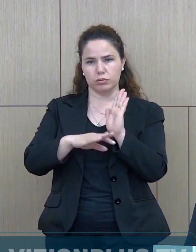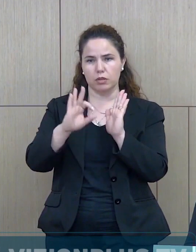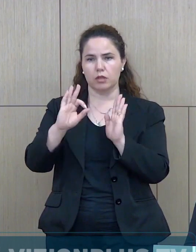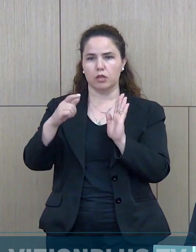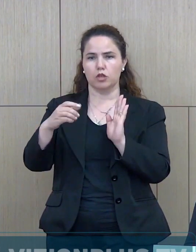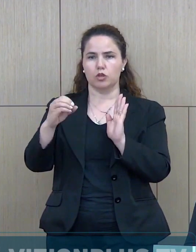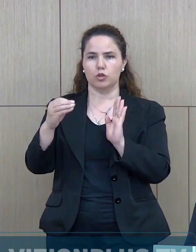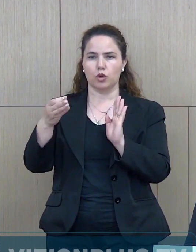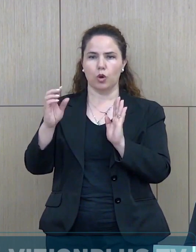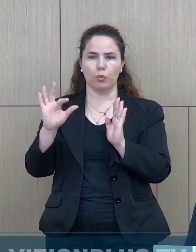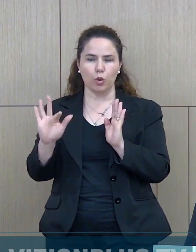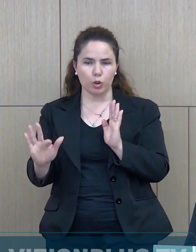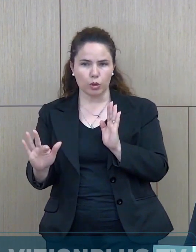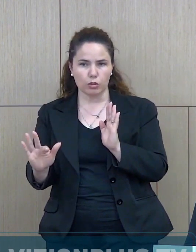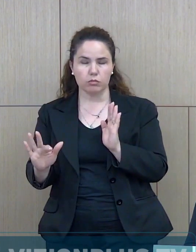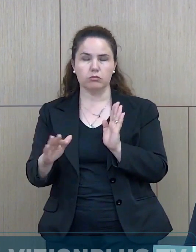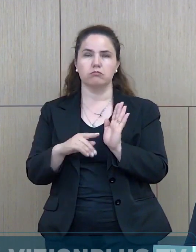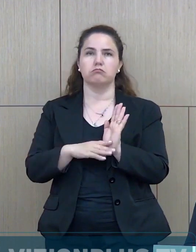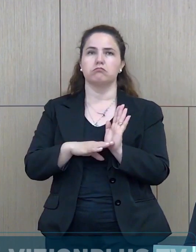nuk ka boj,